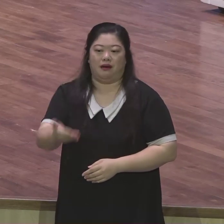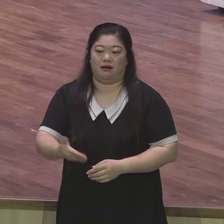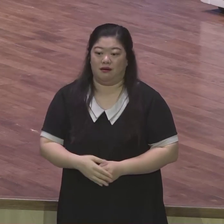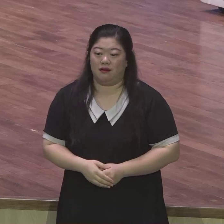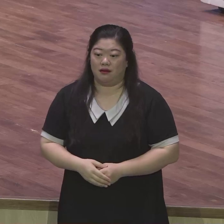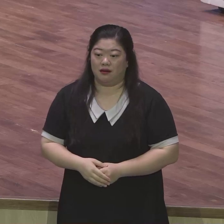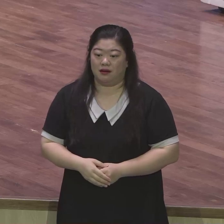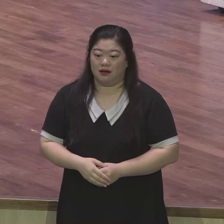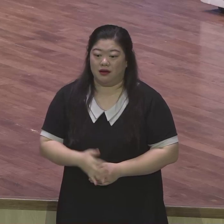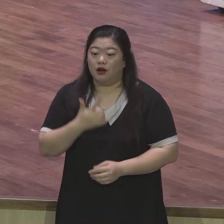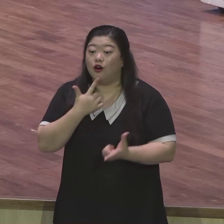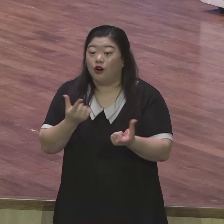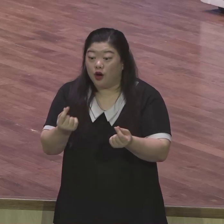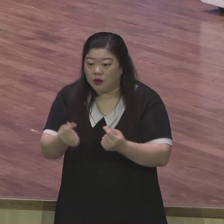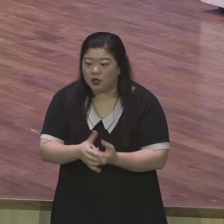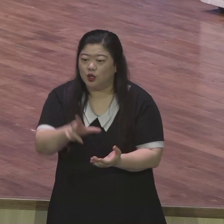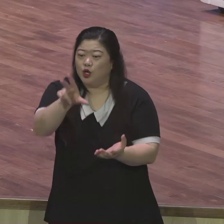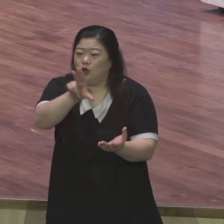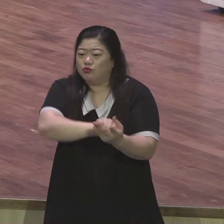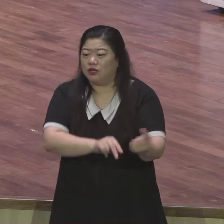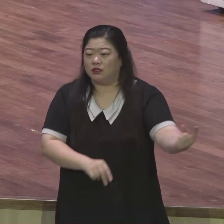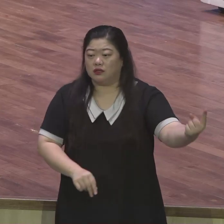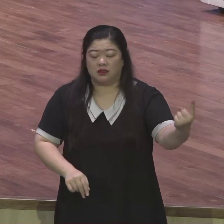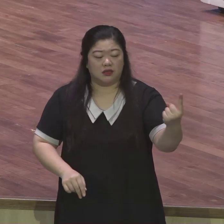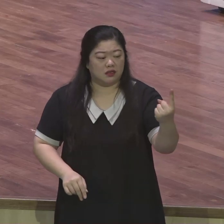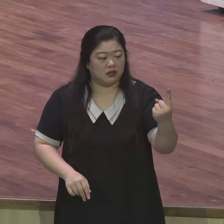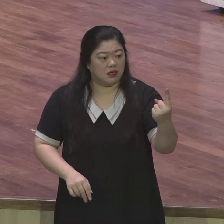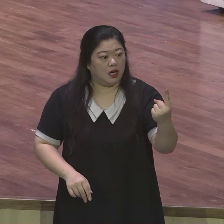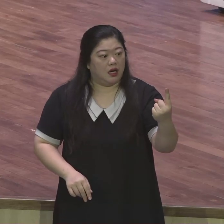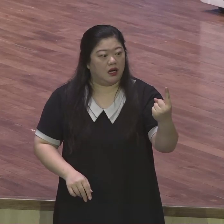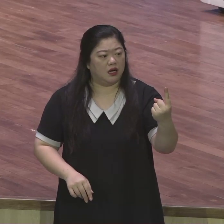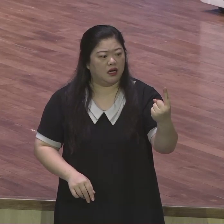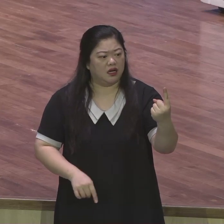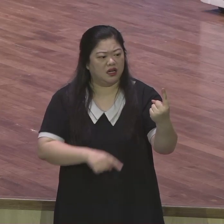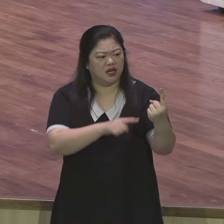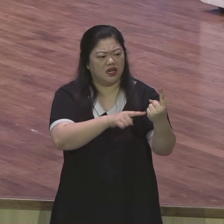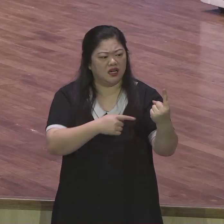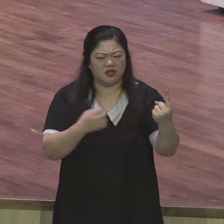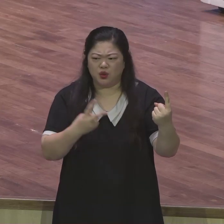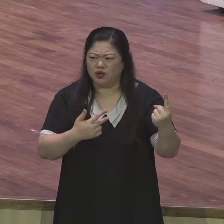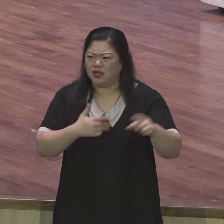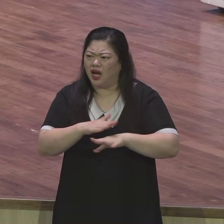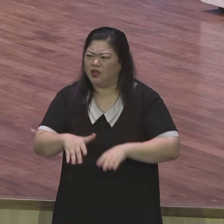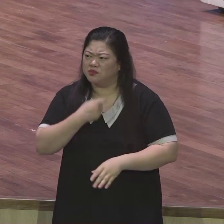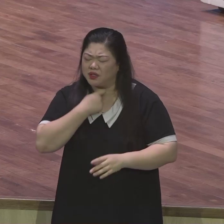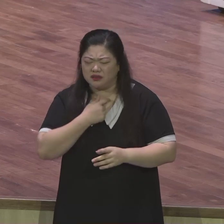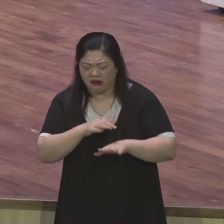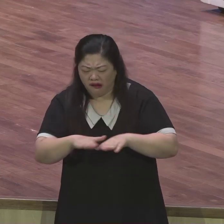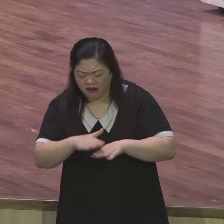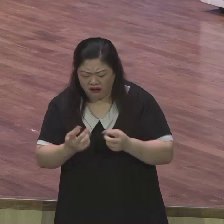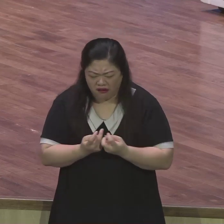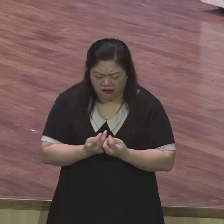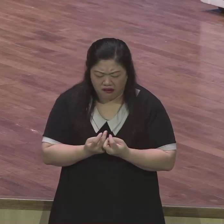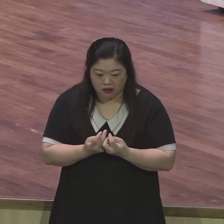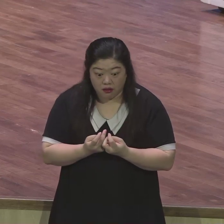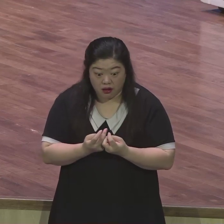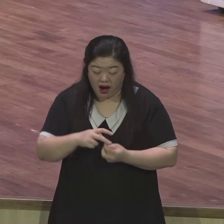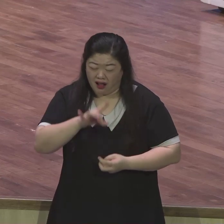우리에게는 어떤 문제의 고난이 와도 그 문제가 내가 원하는 방향으로 해결되지 않아도 기뻐할 수 있습니다 왜죠? 완전한 복음 되신 예수